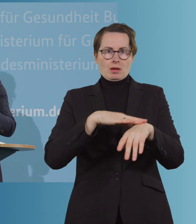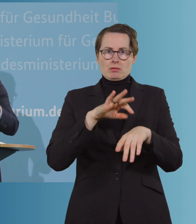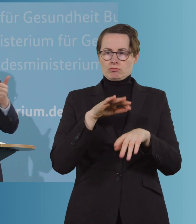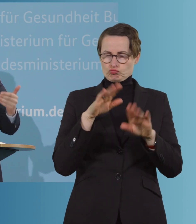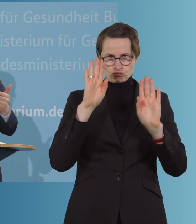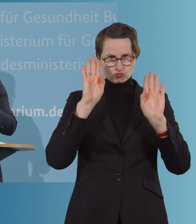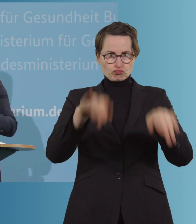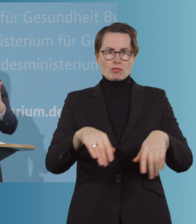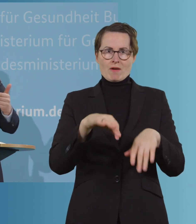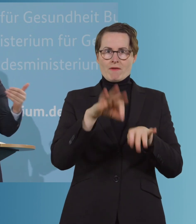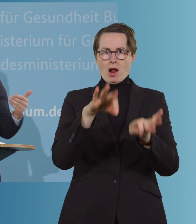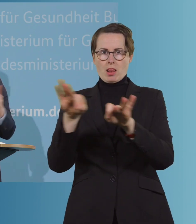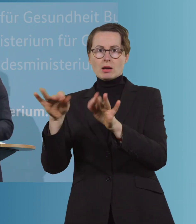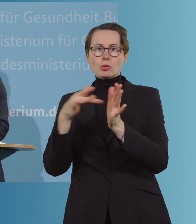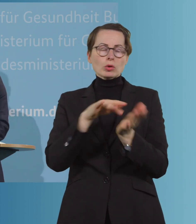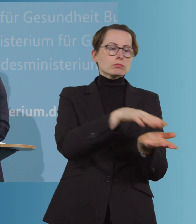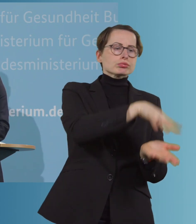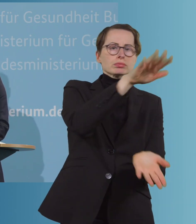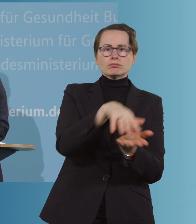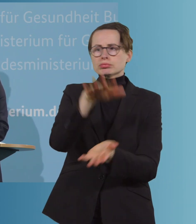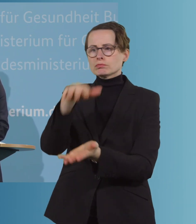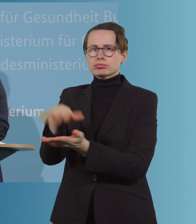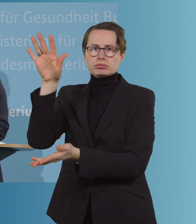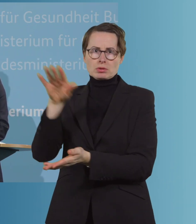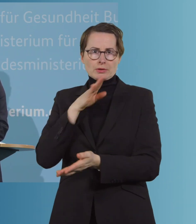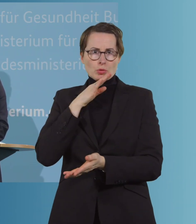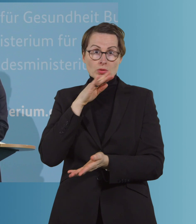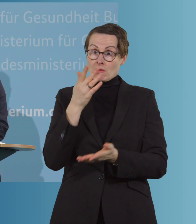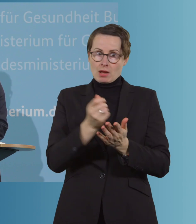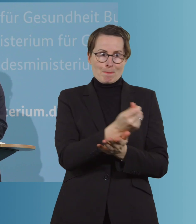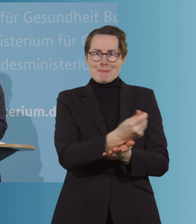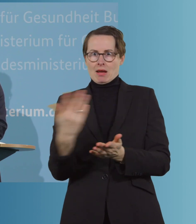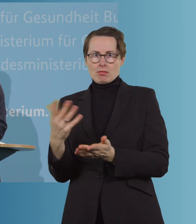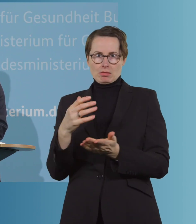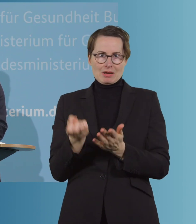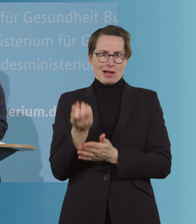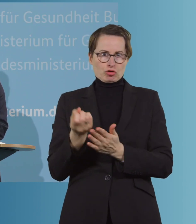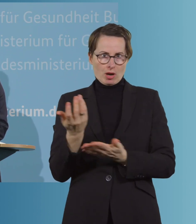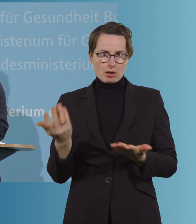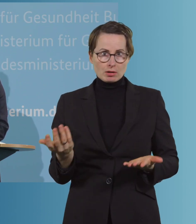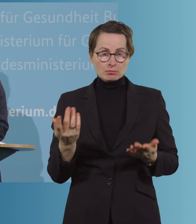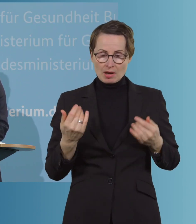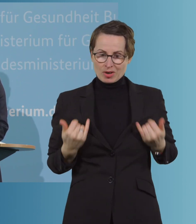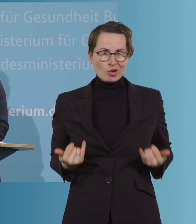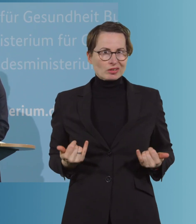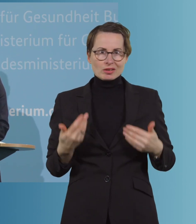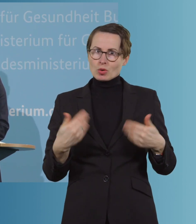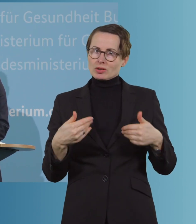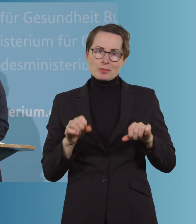wir eben dann ausreichend Impfstoff von möglichst mehreren Herstellern haben. Das ist aber aktuell nicht der Fall. Und deswegen